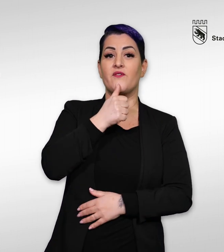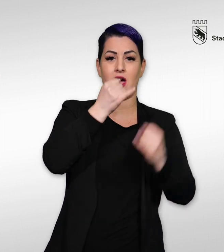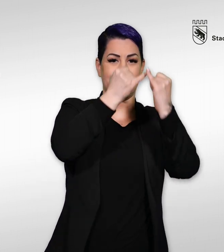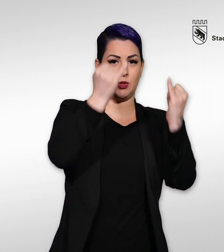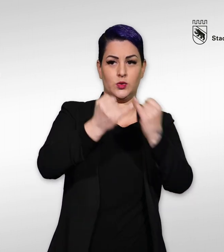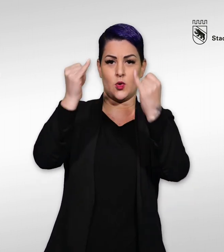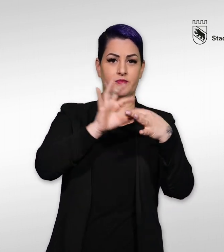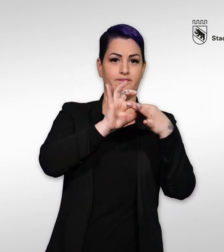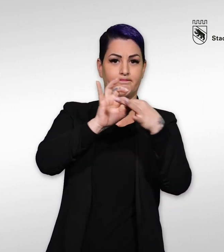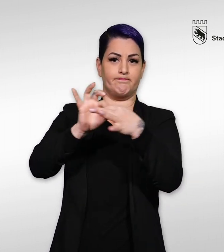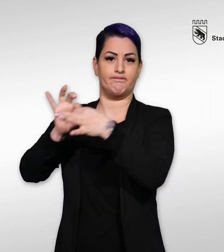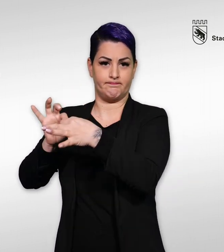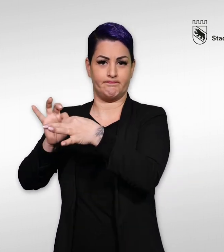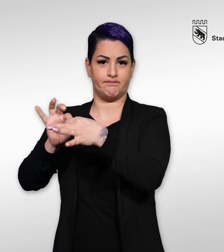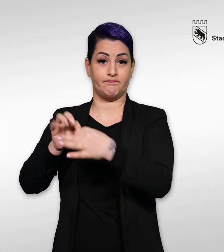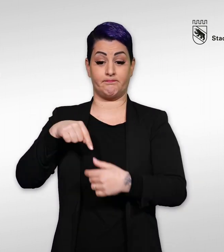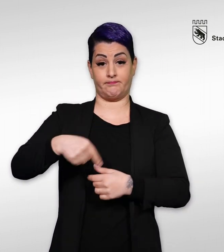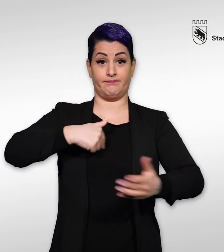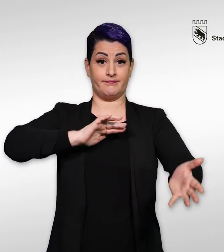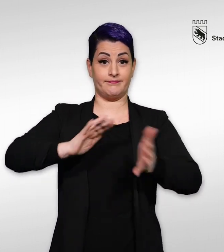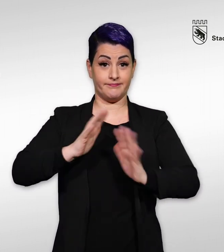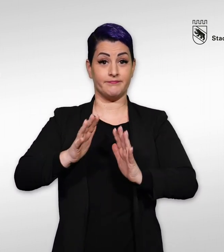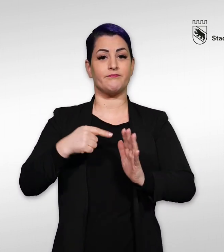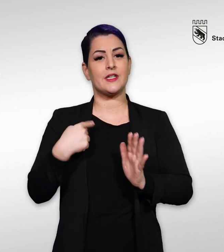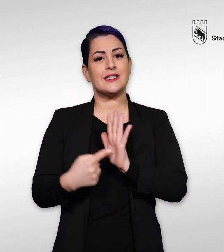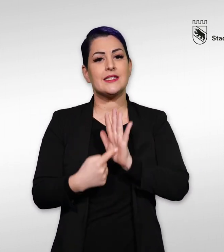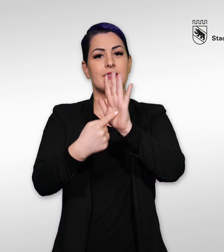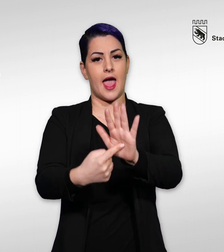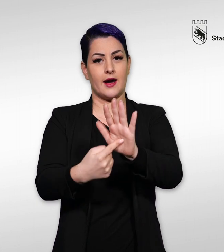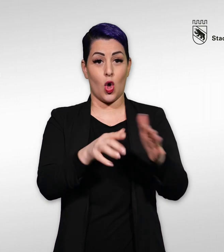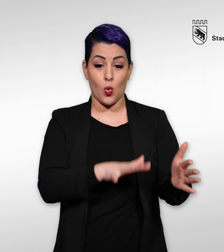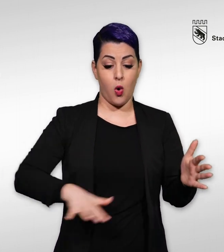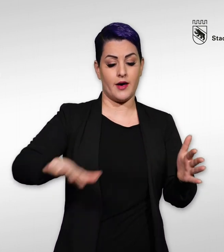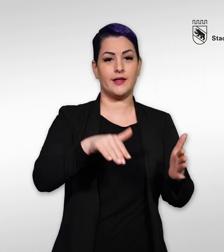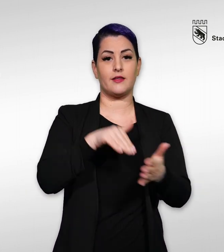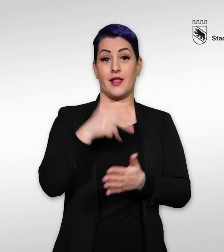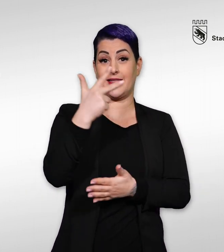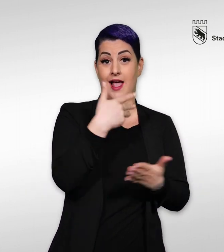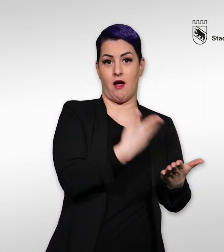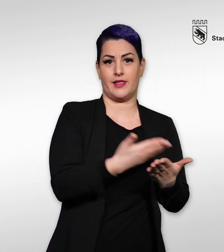Institutionen. In diesem Video stellen wir Ihnen die Angebote in den Quartieren vor.